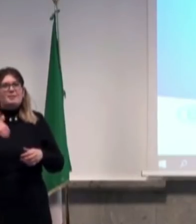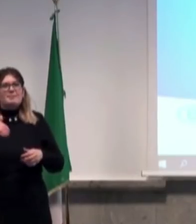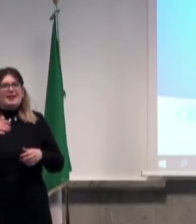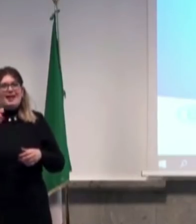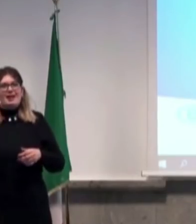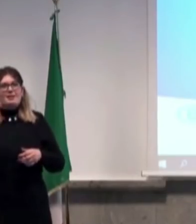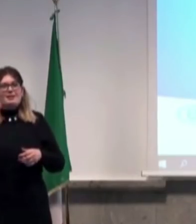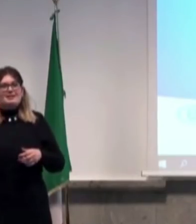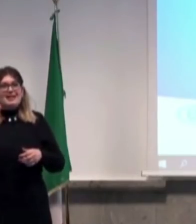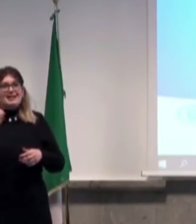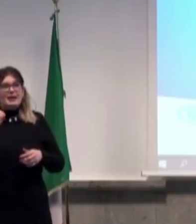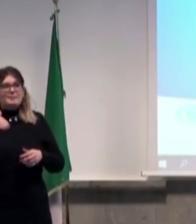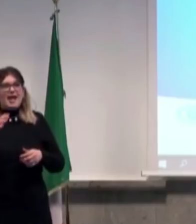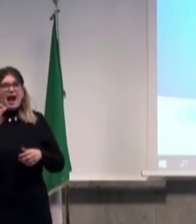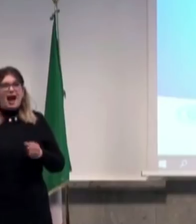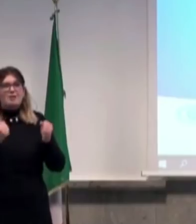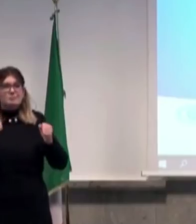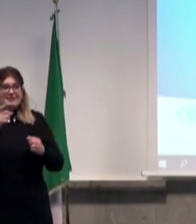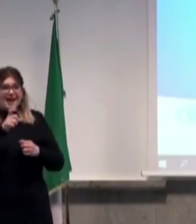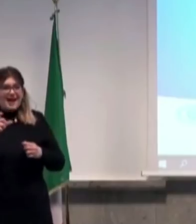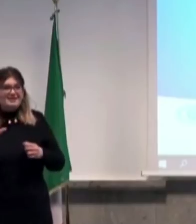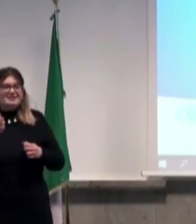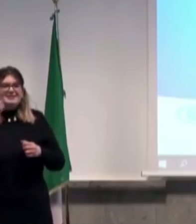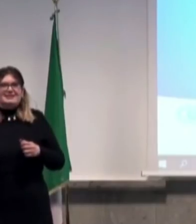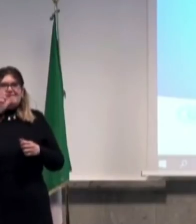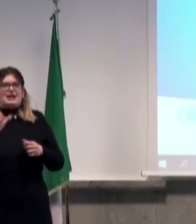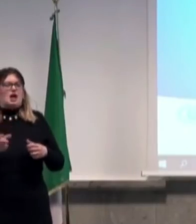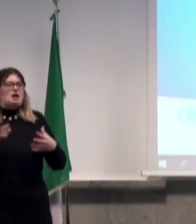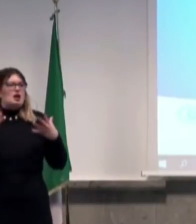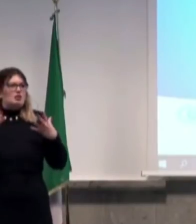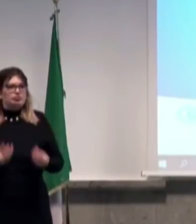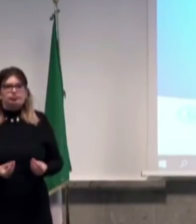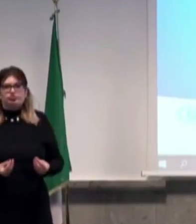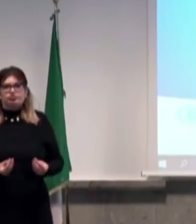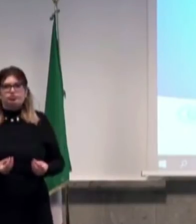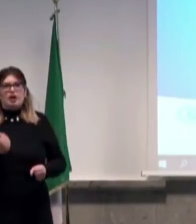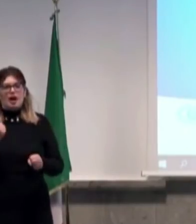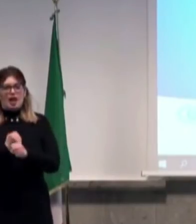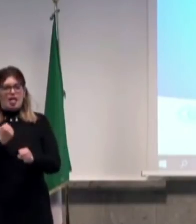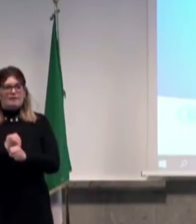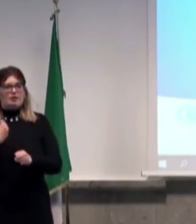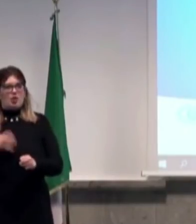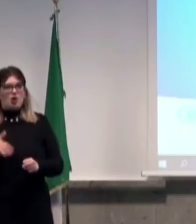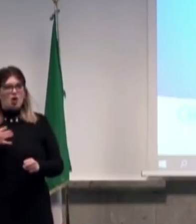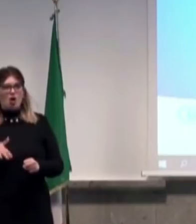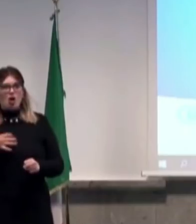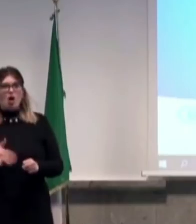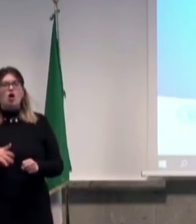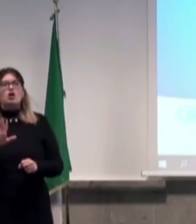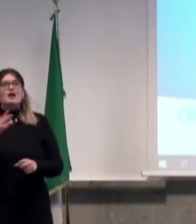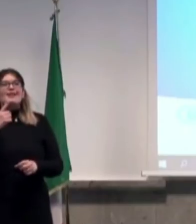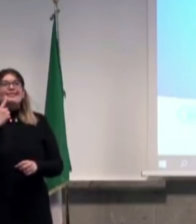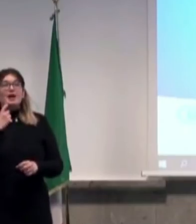milioni di abitanti. Anche perché, l'ho detto tante volte, lo ripeto, il tampone dà una